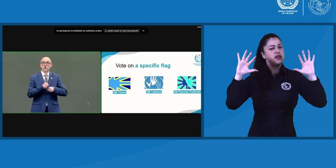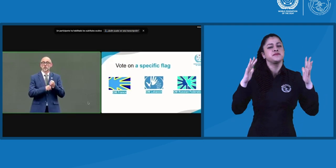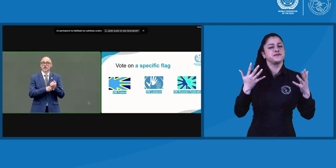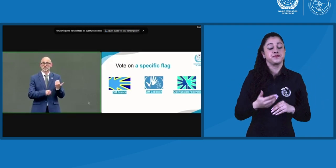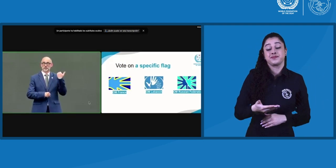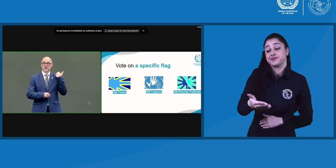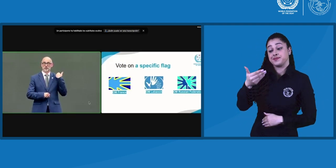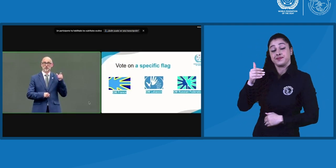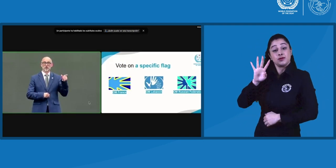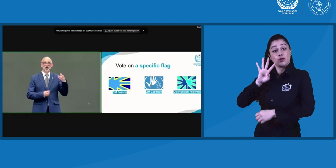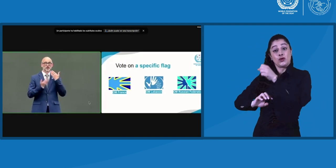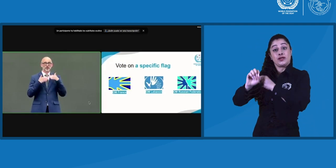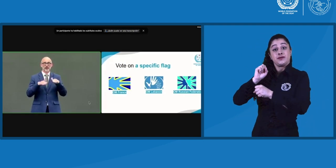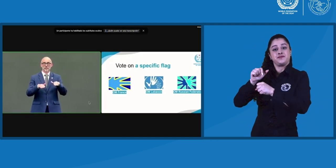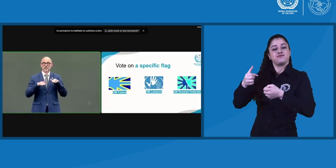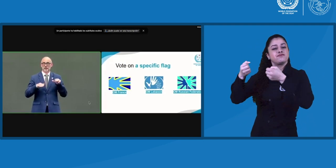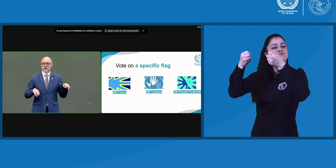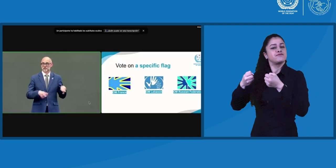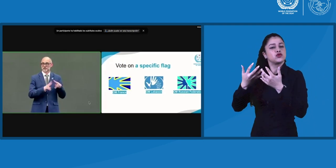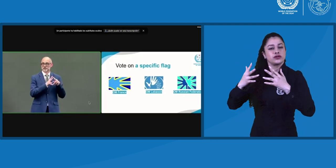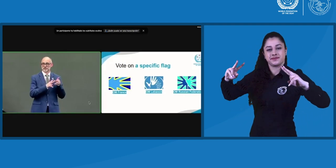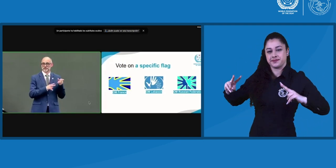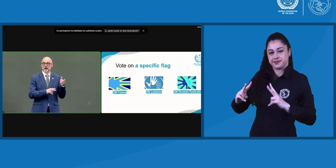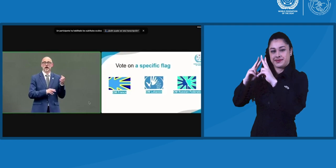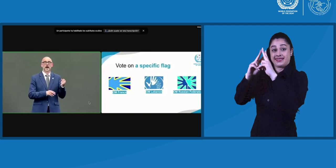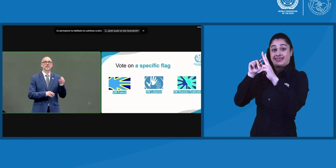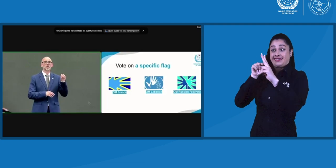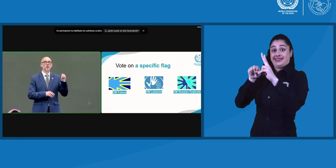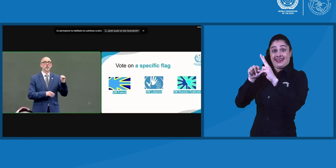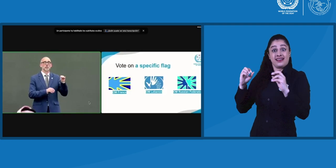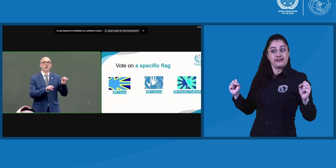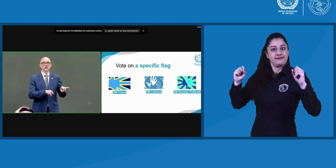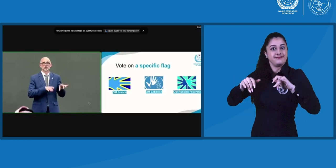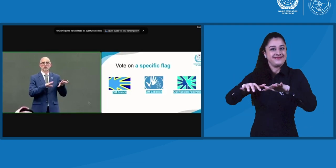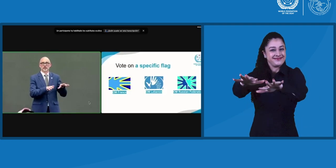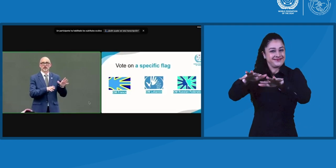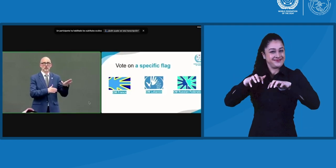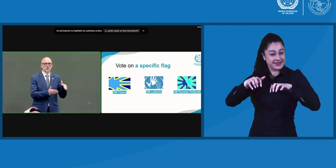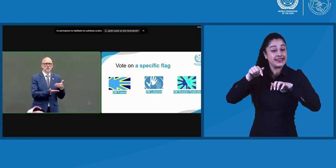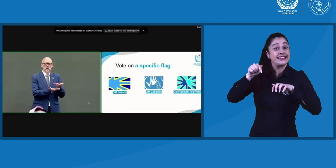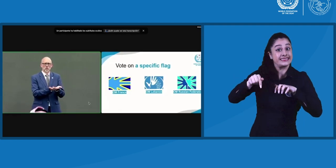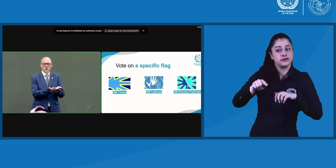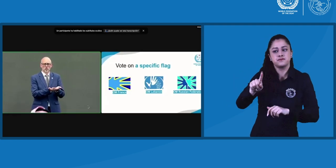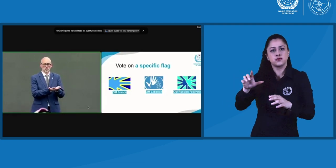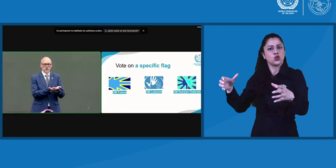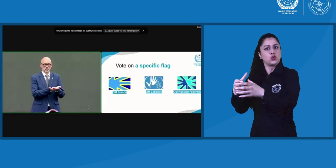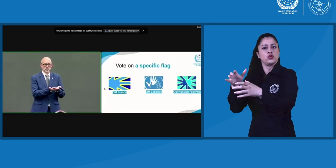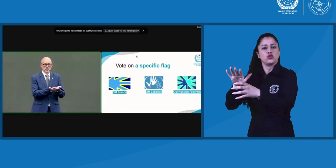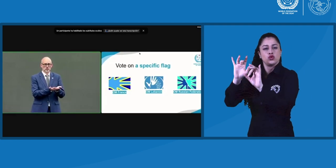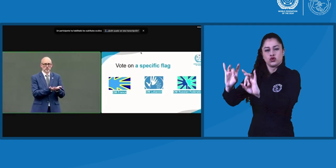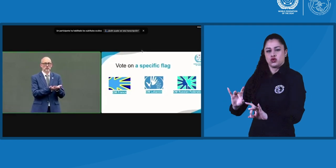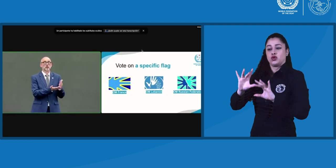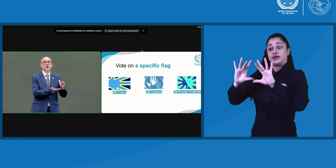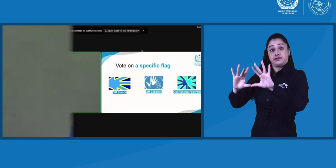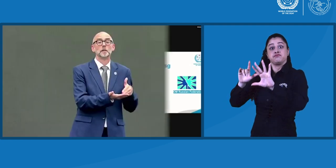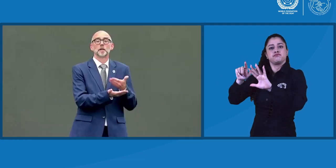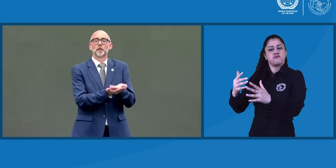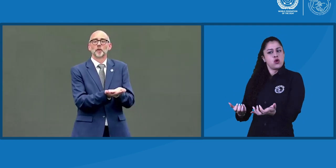Hace cuatro años, en París como sede de la Asamblea, la delegación de Australia hizo la propuesta del